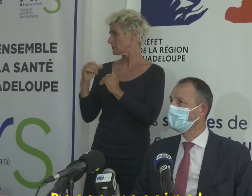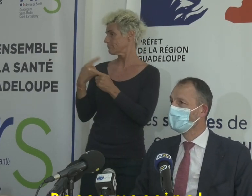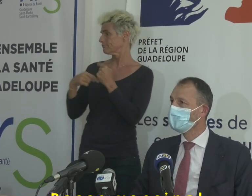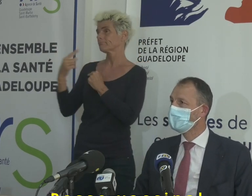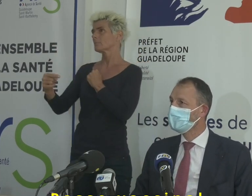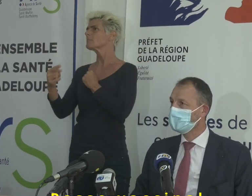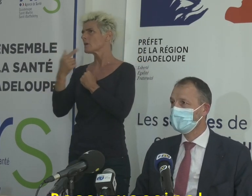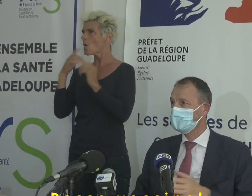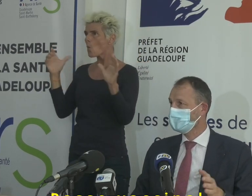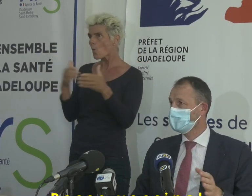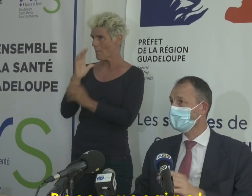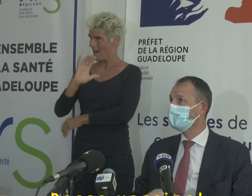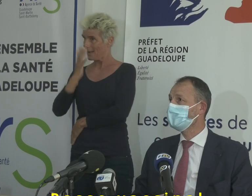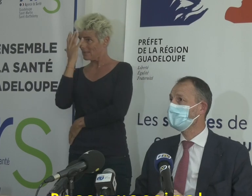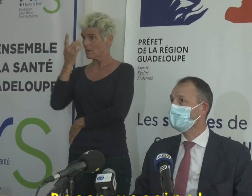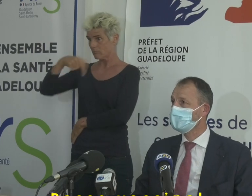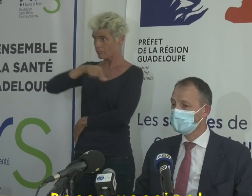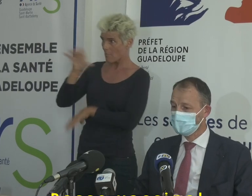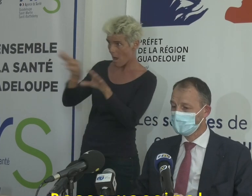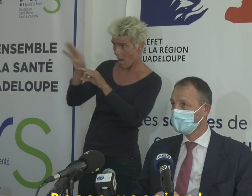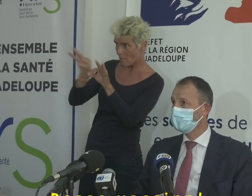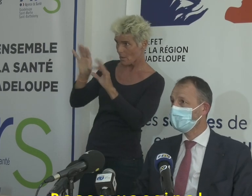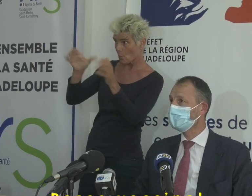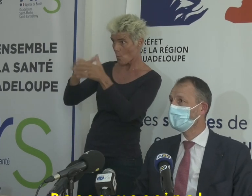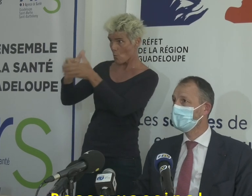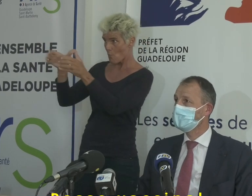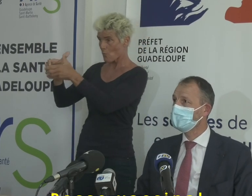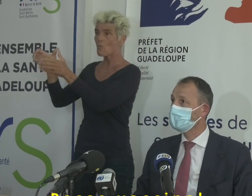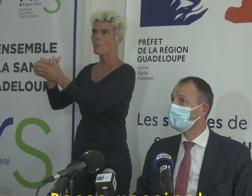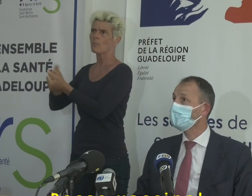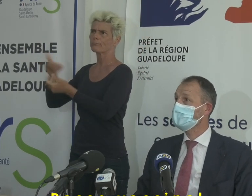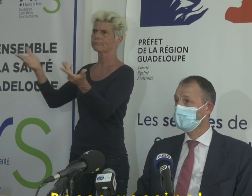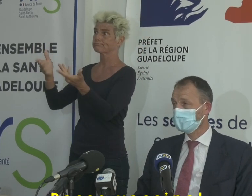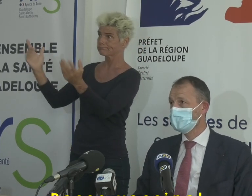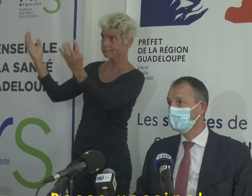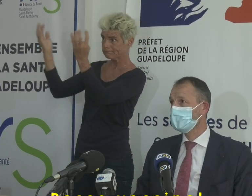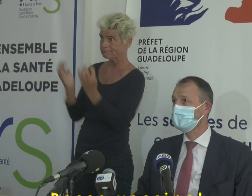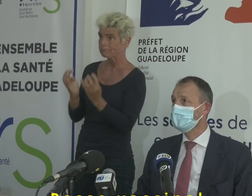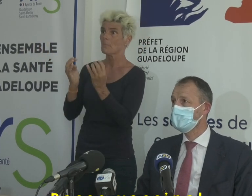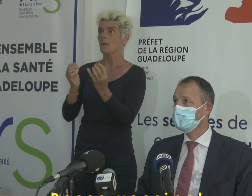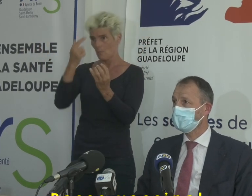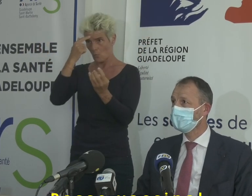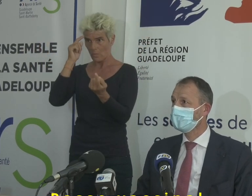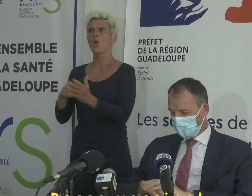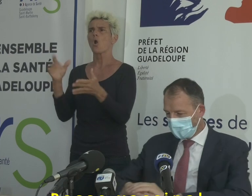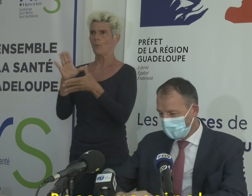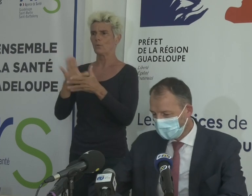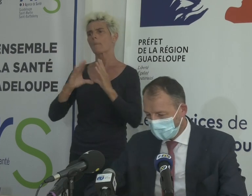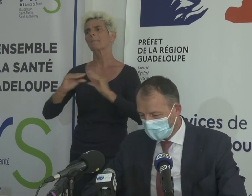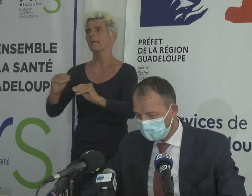avec les groupes Carnaval. Ils sont invités à ce titre. J'espère qu'ils pourront être présents pour qu puisse évoquer tous ces sujets avec eux.